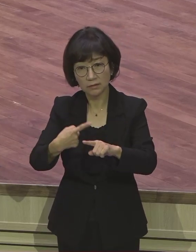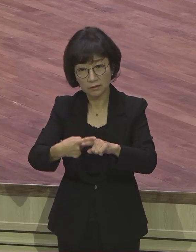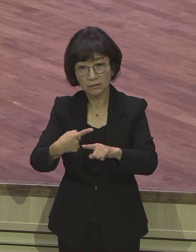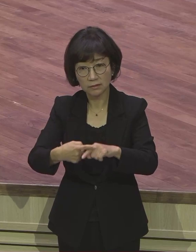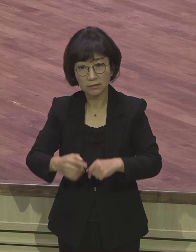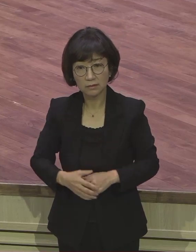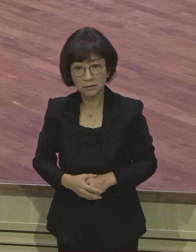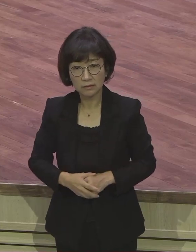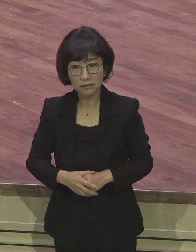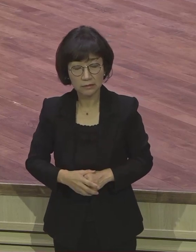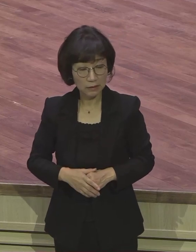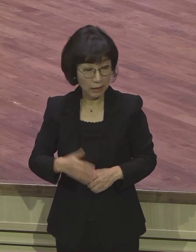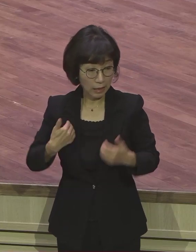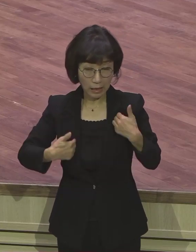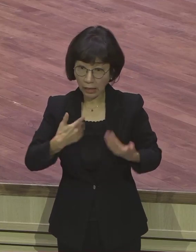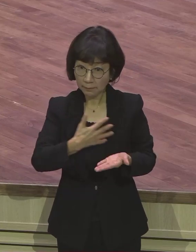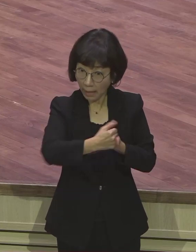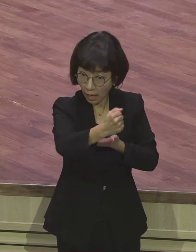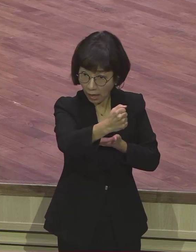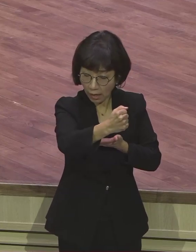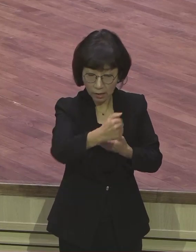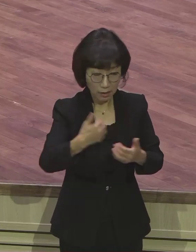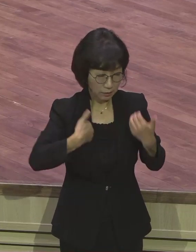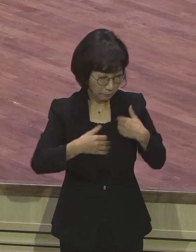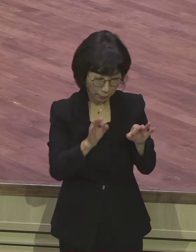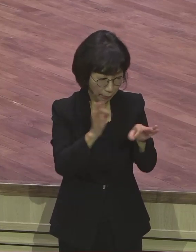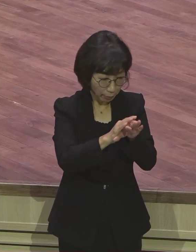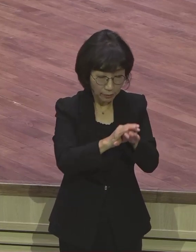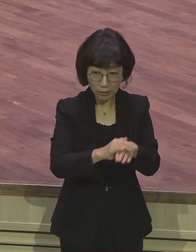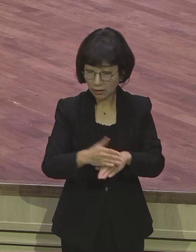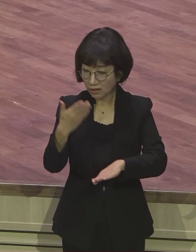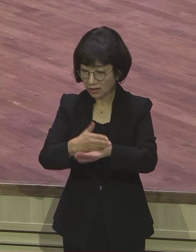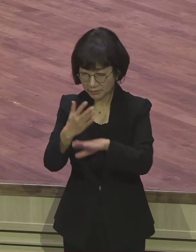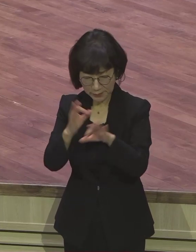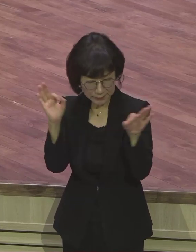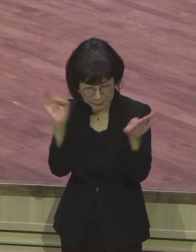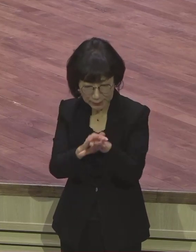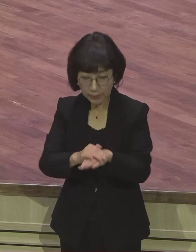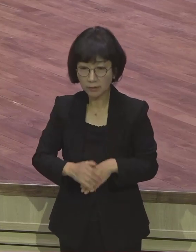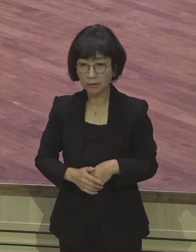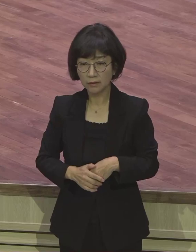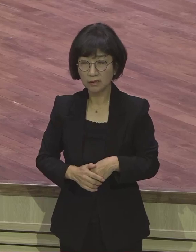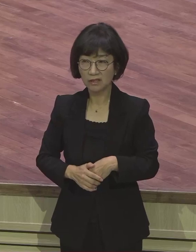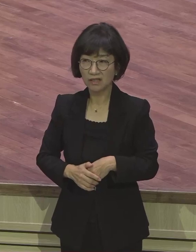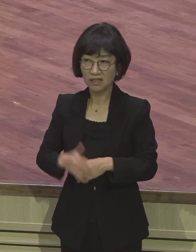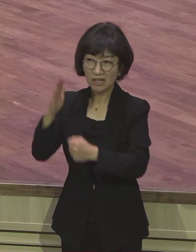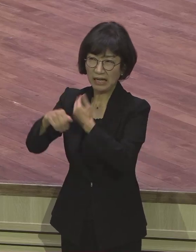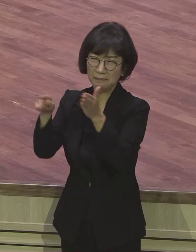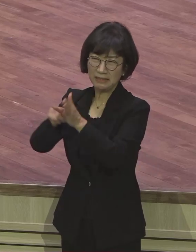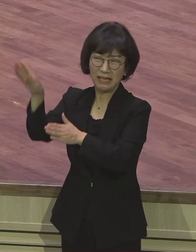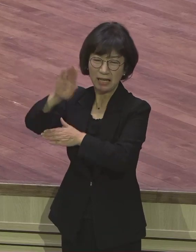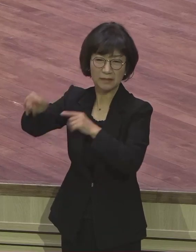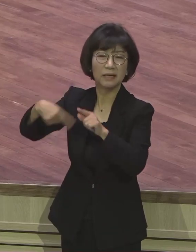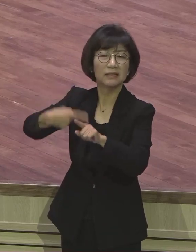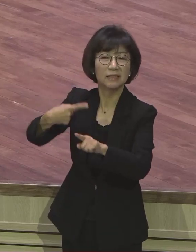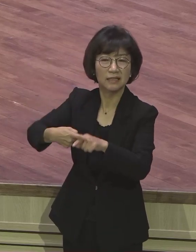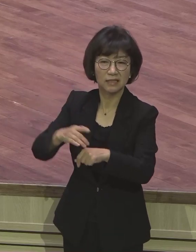기뻄을 뺏겼다. 기뻄이 없다. 삶 속에 감사가 없다. 불신앙을 하고 있는 거예요. 신앙이 없는 거예요.